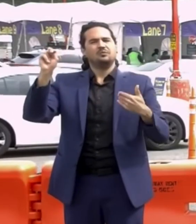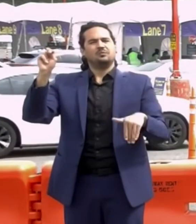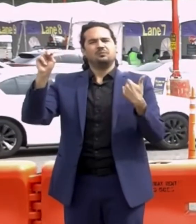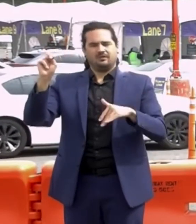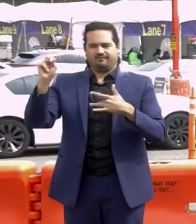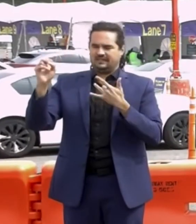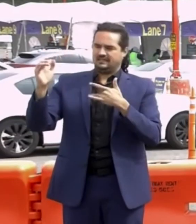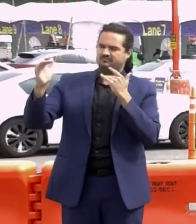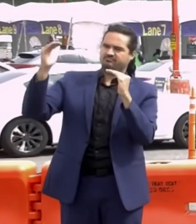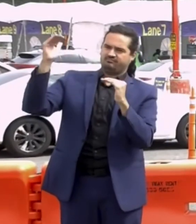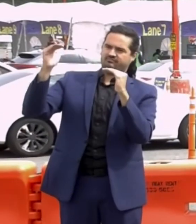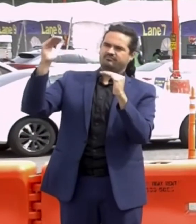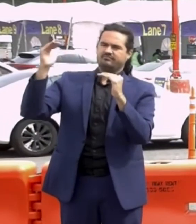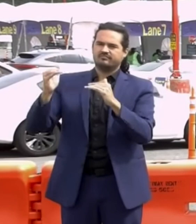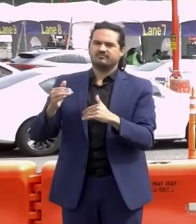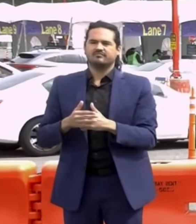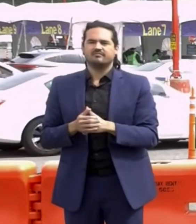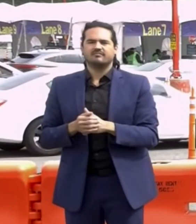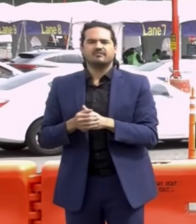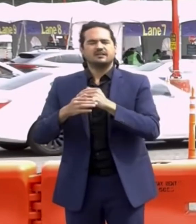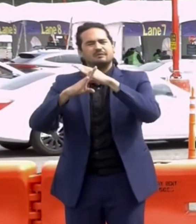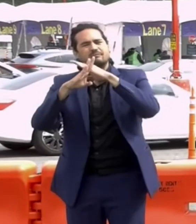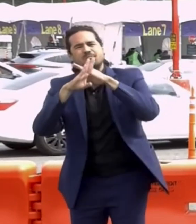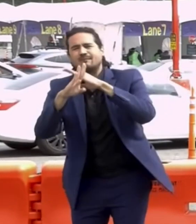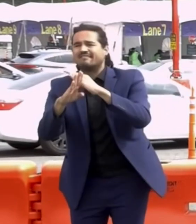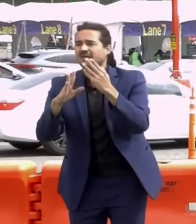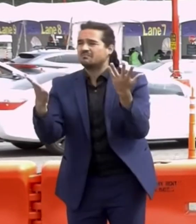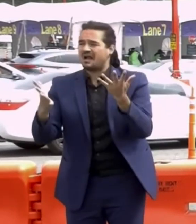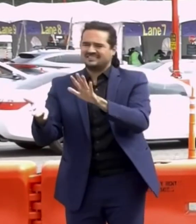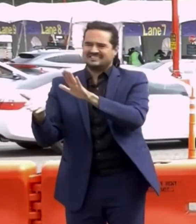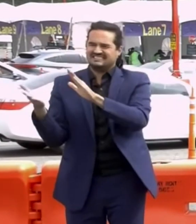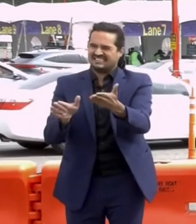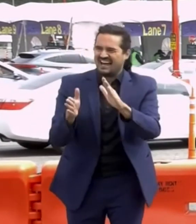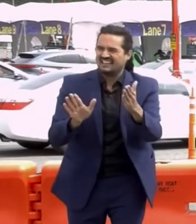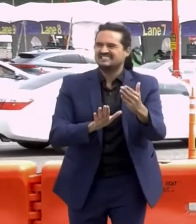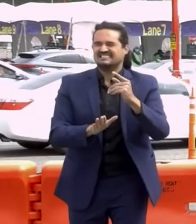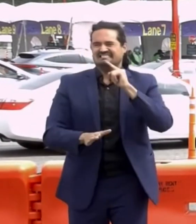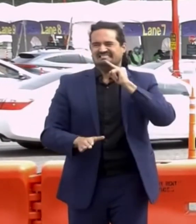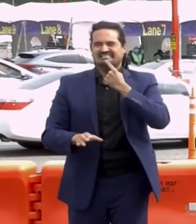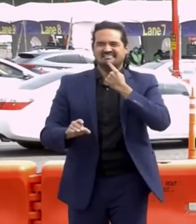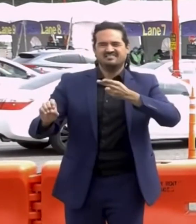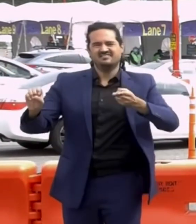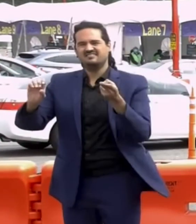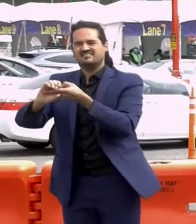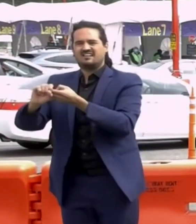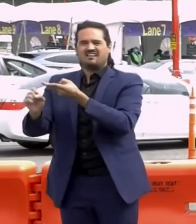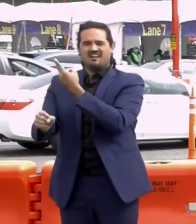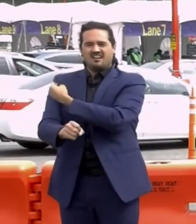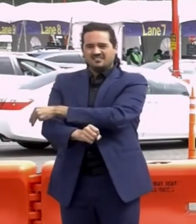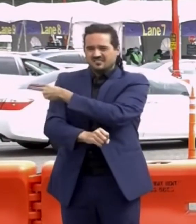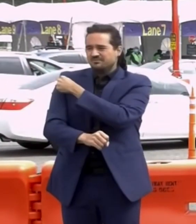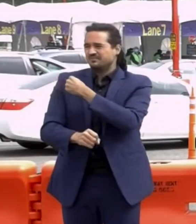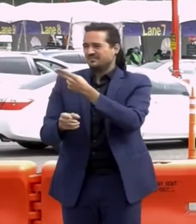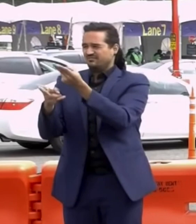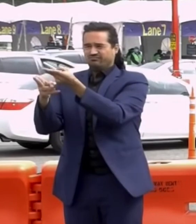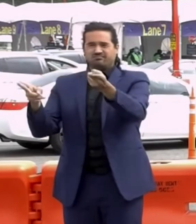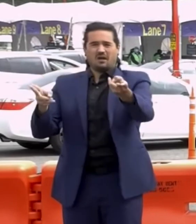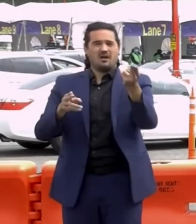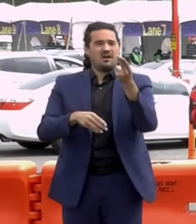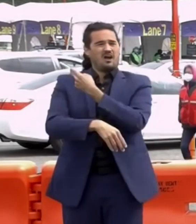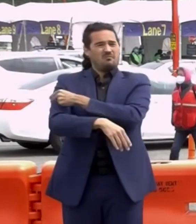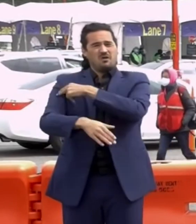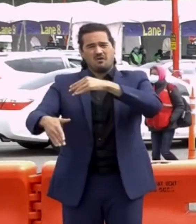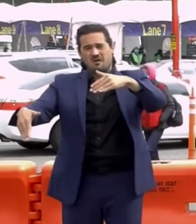Estamos viendo una baja en las tasas de mortalidad. Vemos que el número de casos se está estabilizando. Tenemos las tasas de casos más